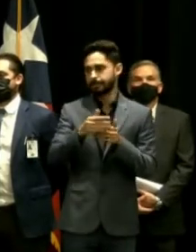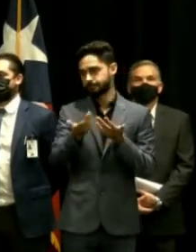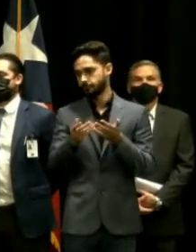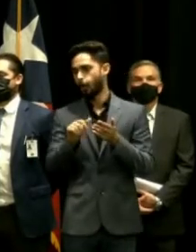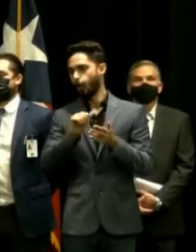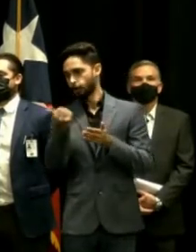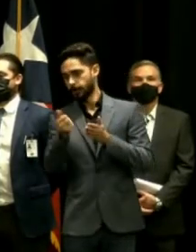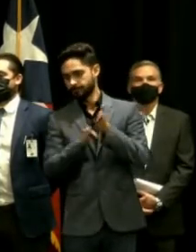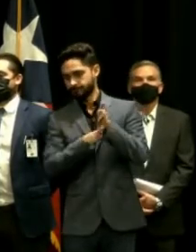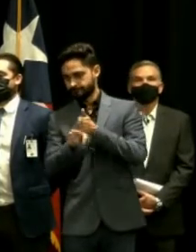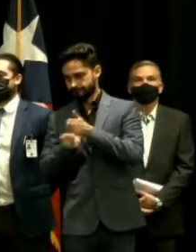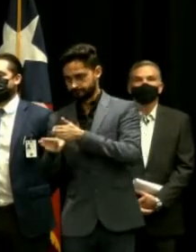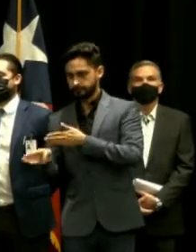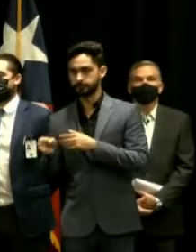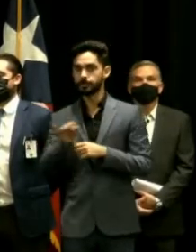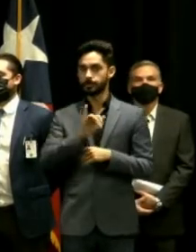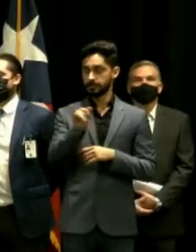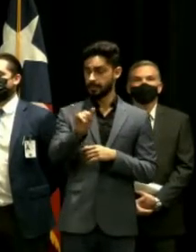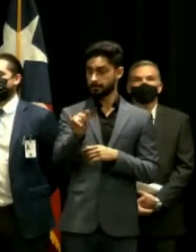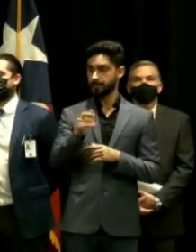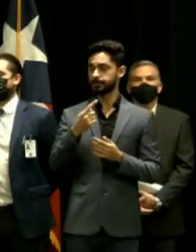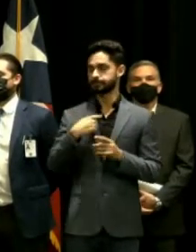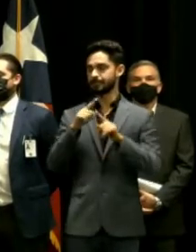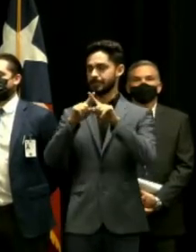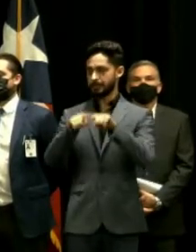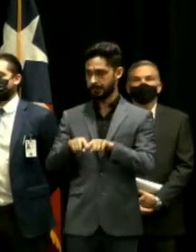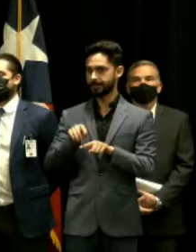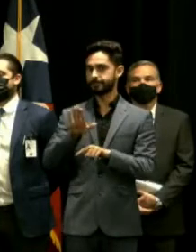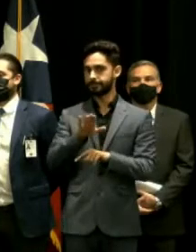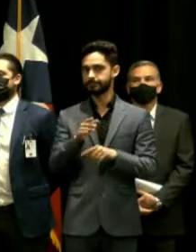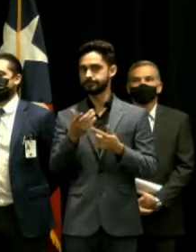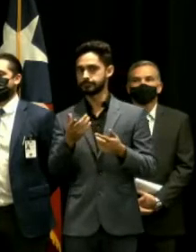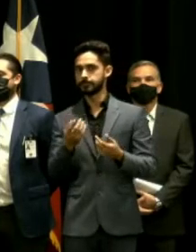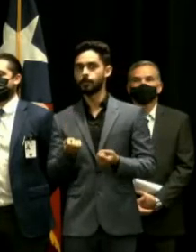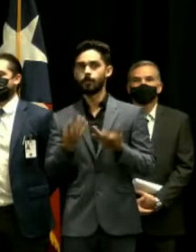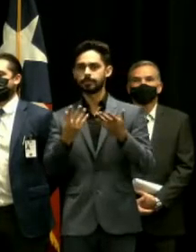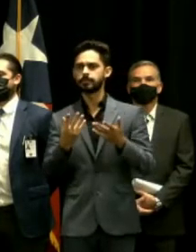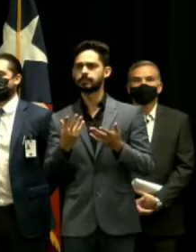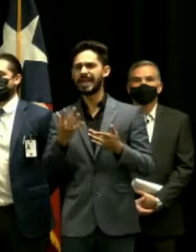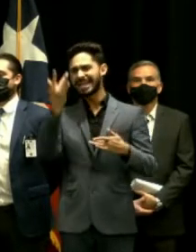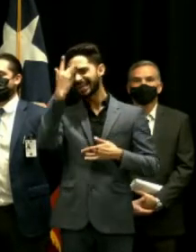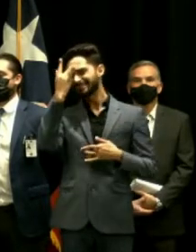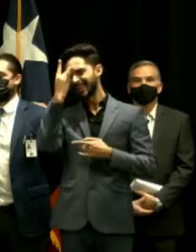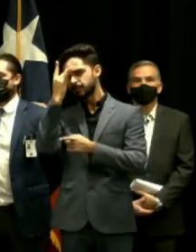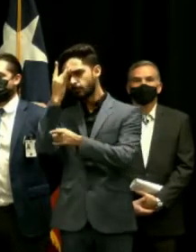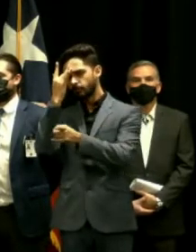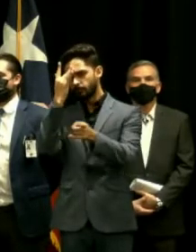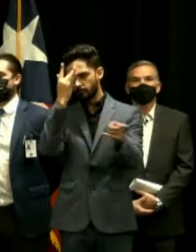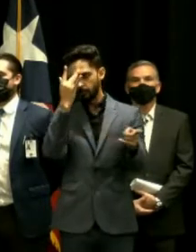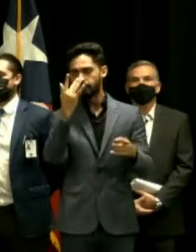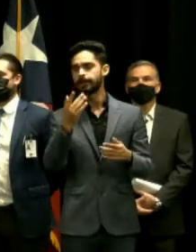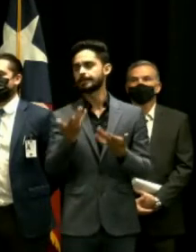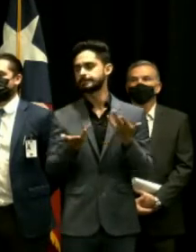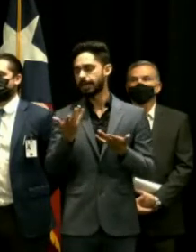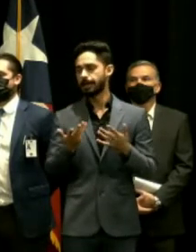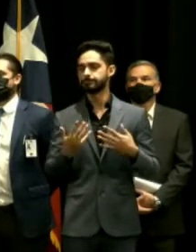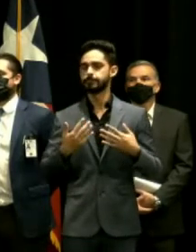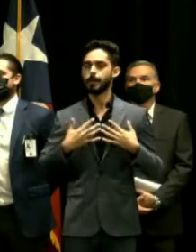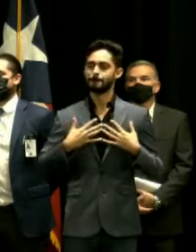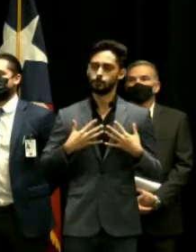estas especialidades las vamos a sacar de acuerdo a la prevalencia de las condiciones que preexisten en Vieques como son condiciones pulmonales